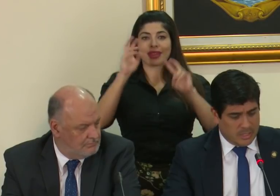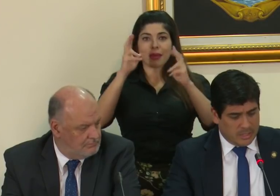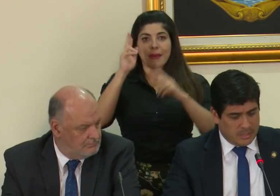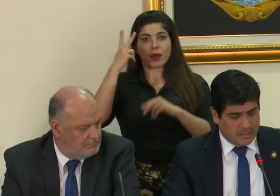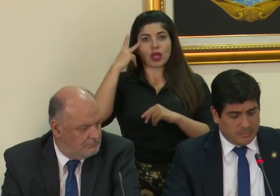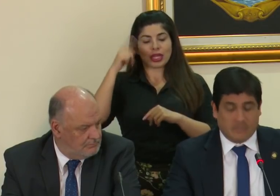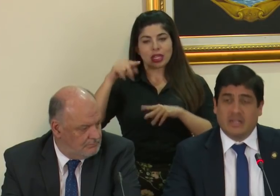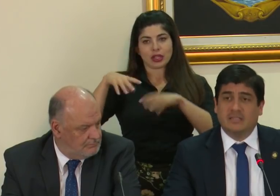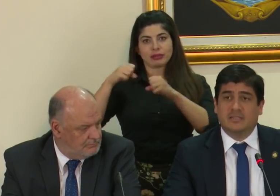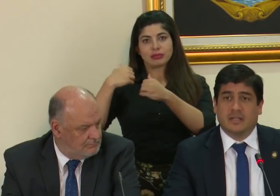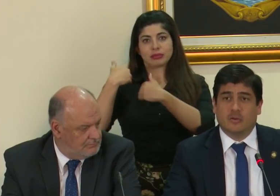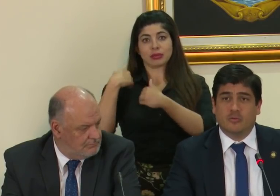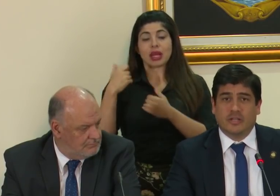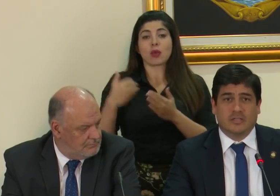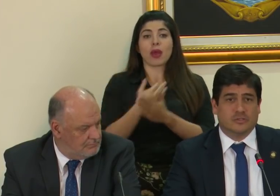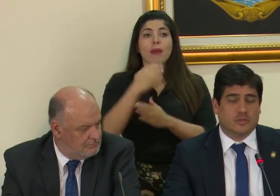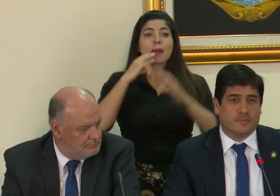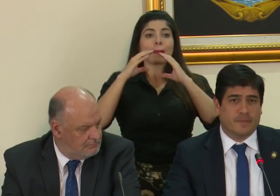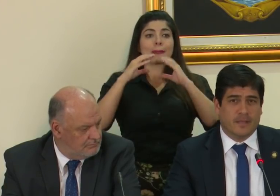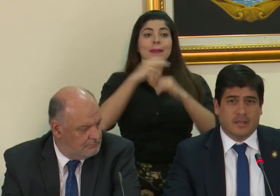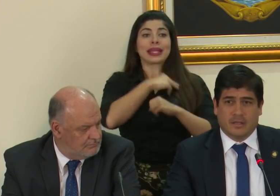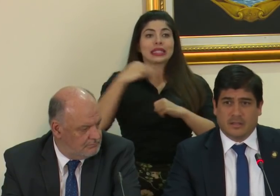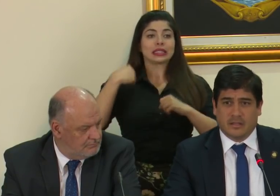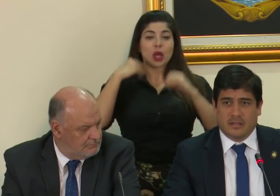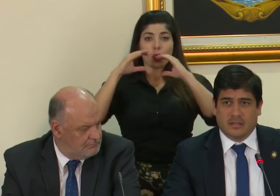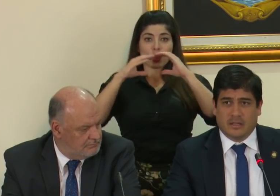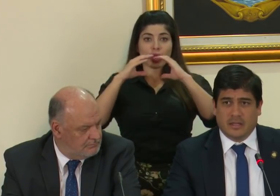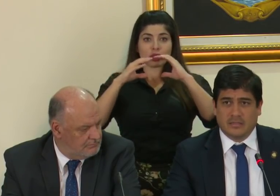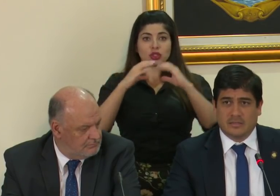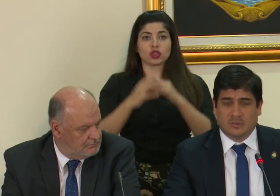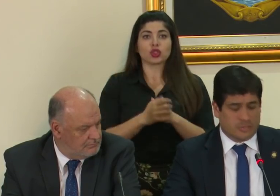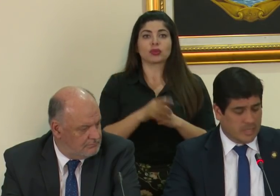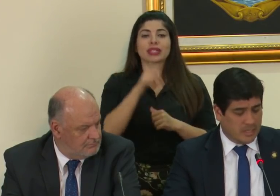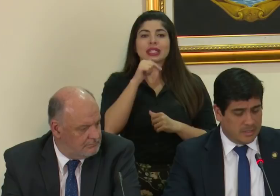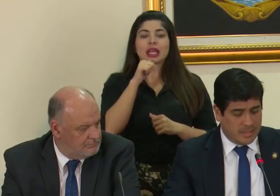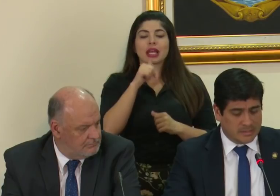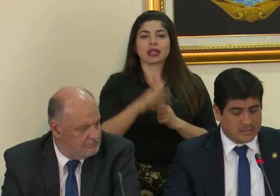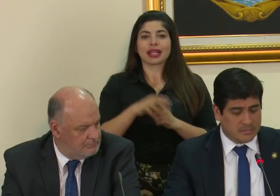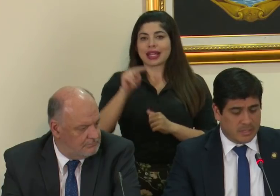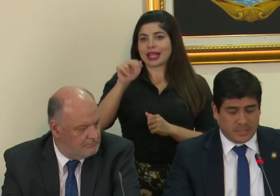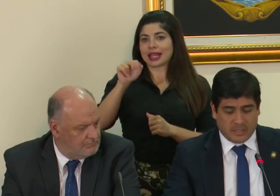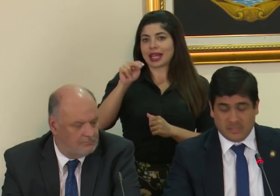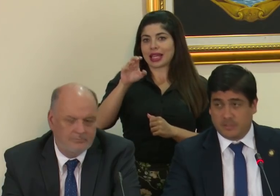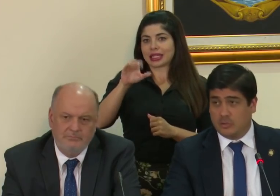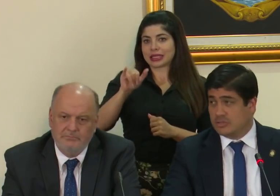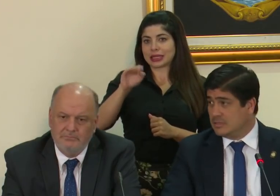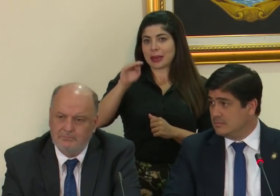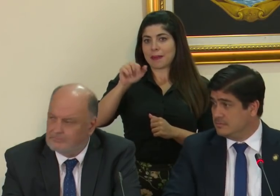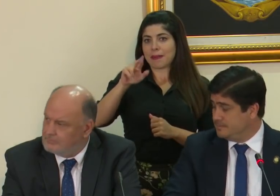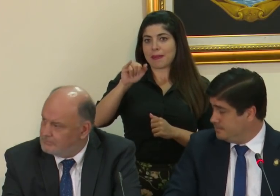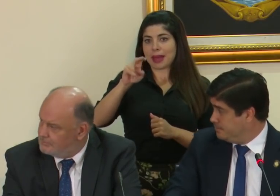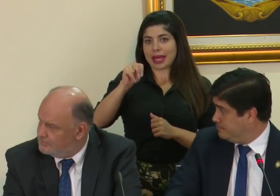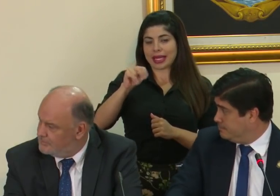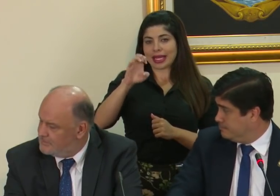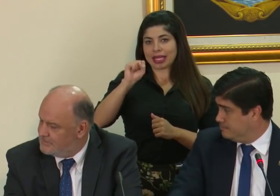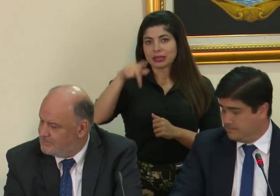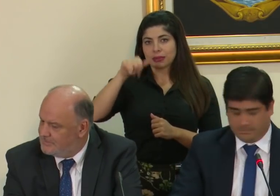La Ministra de Comunicación es Doña Nancy Marín Espinosa.